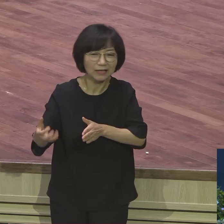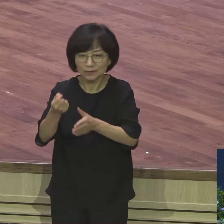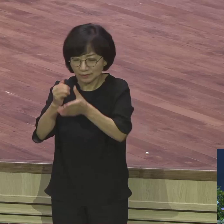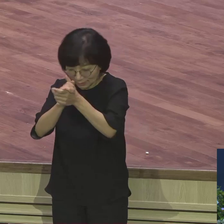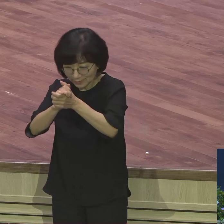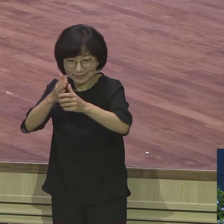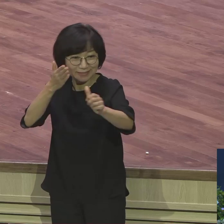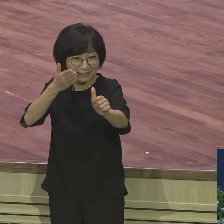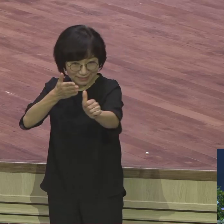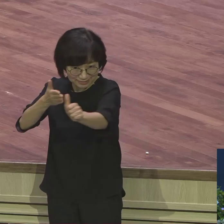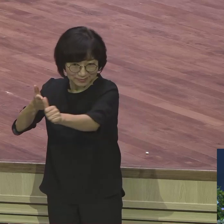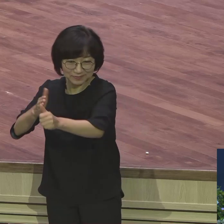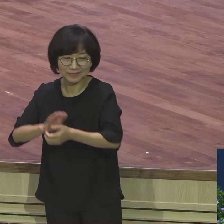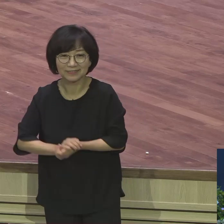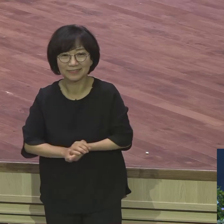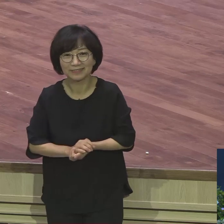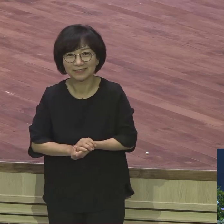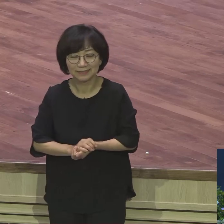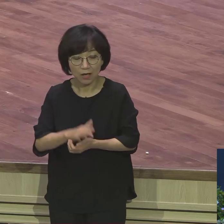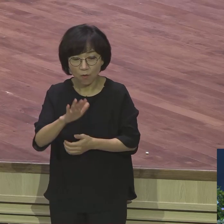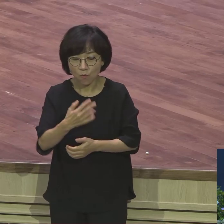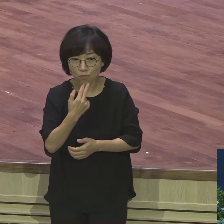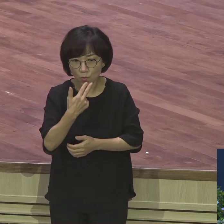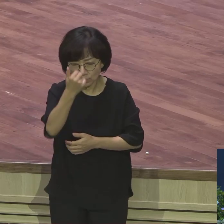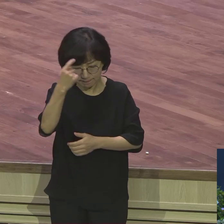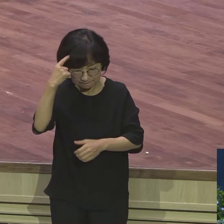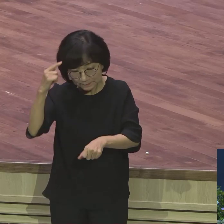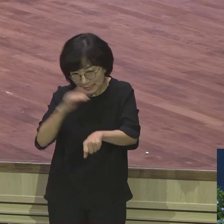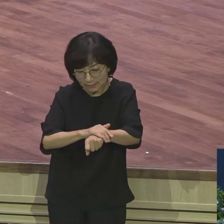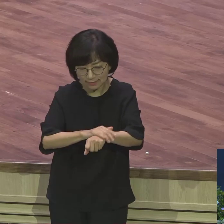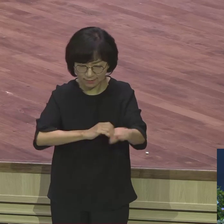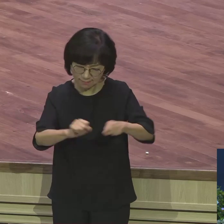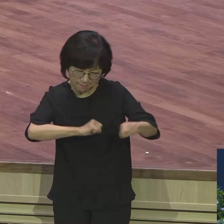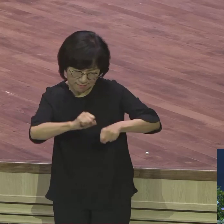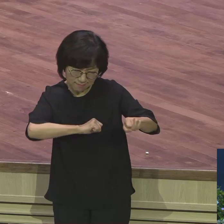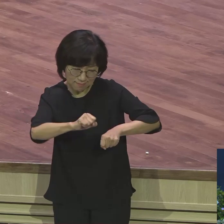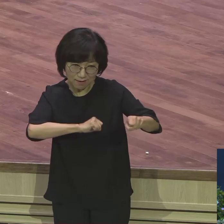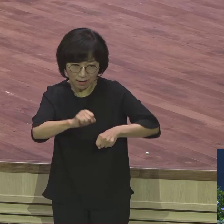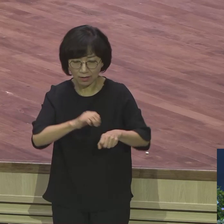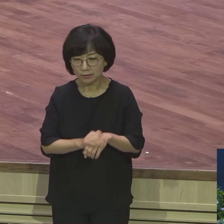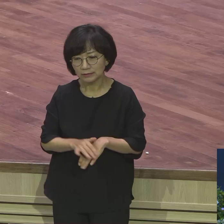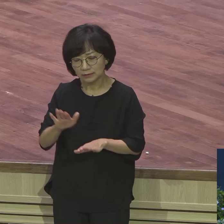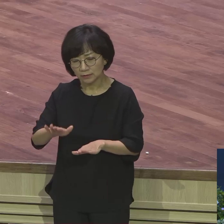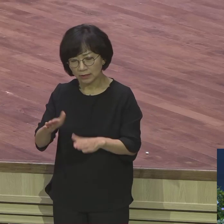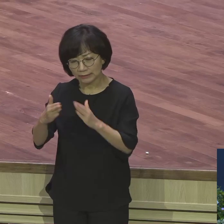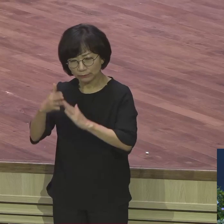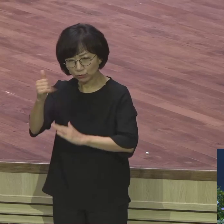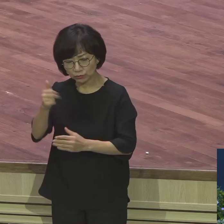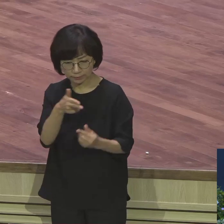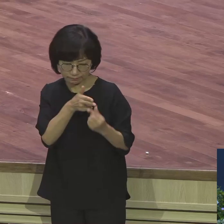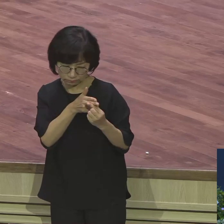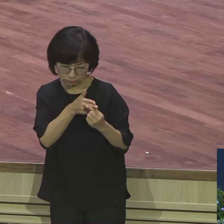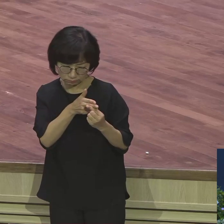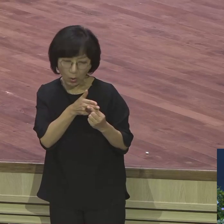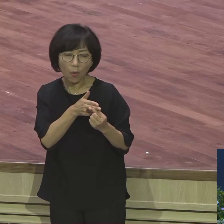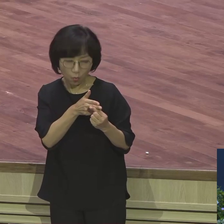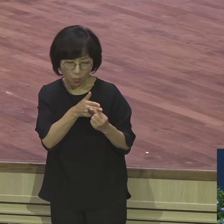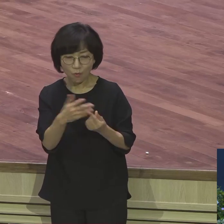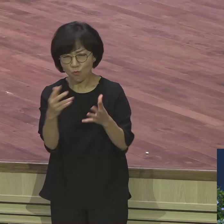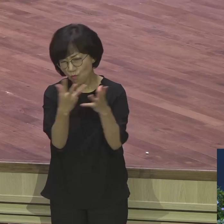얼마나 지혜로우게 이럴 처리를 잘했겠어요 요셉은요 결국 보디발의 보디발의 전폭적 신뢰를 받습니다 전폭적 신뢰